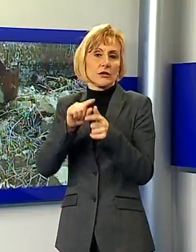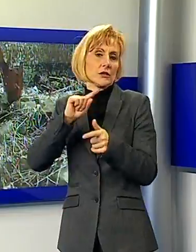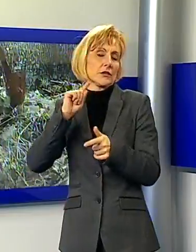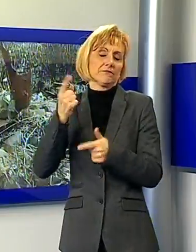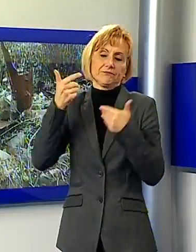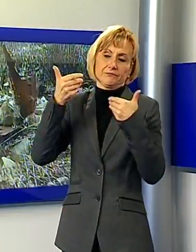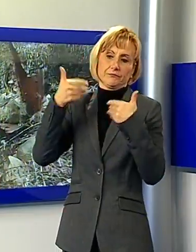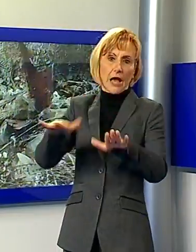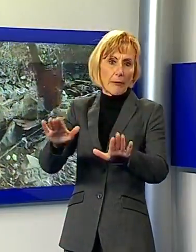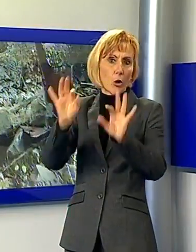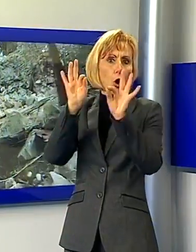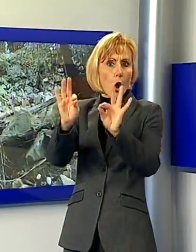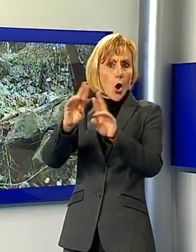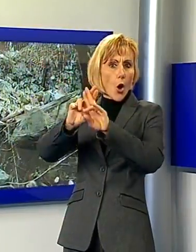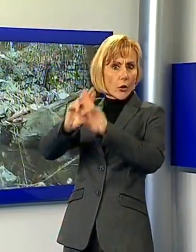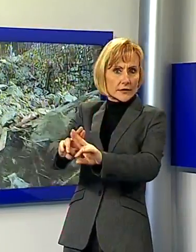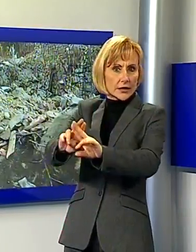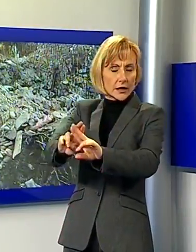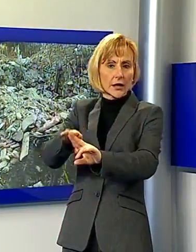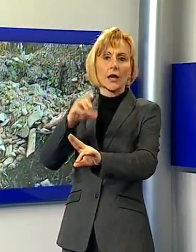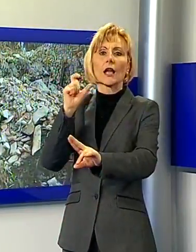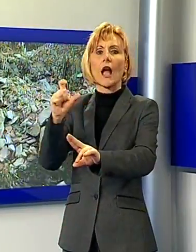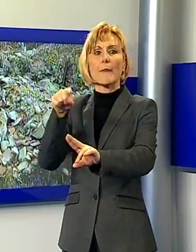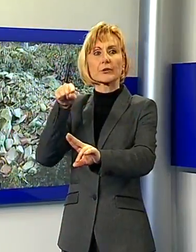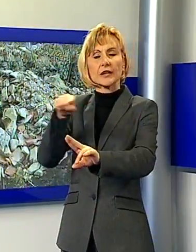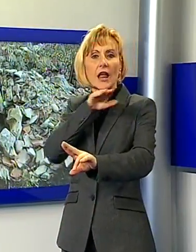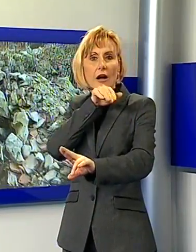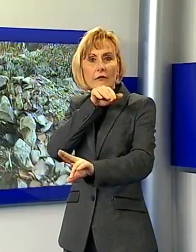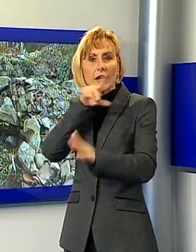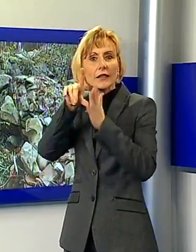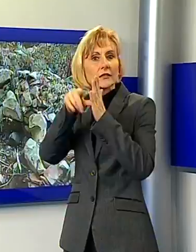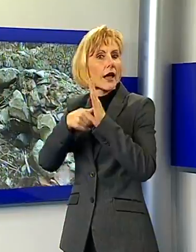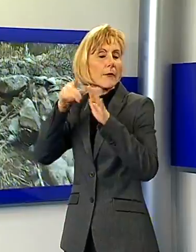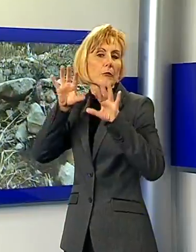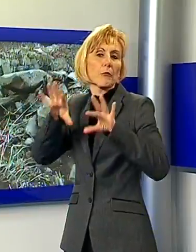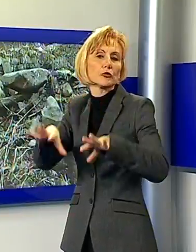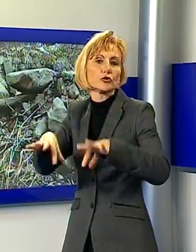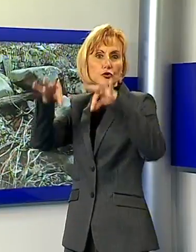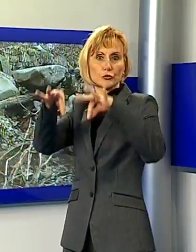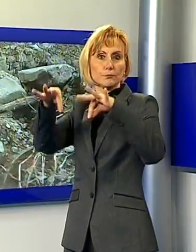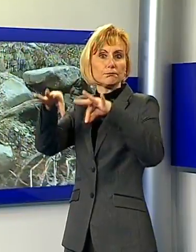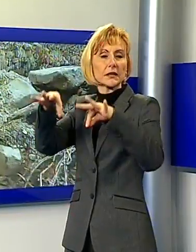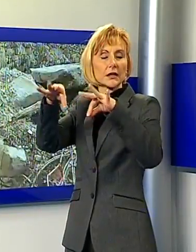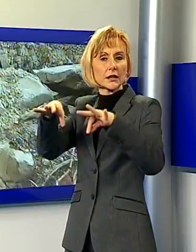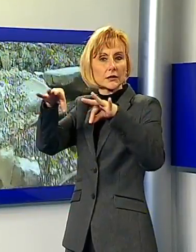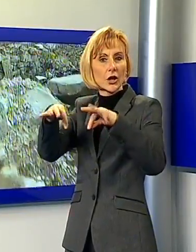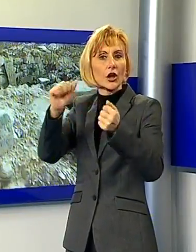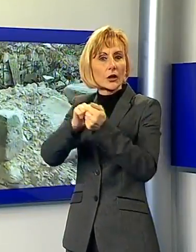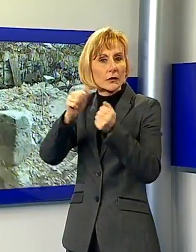com'era e oggi Caprignana Vecchia è un luogo dove il tempo sembra essersi fermato con le macerie che ci ricordano il